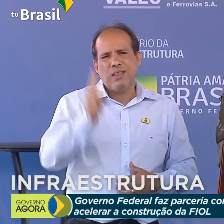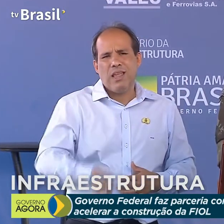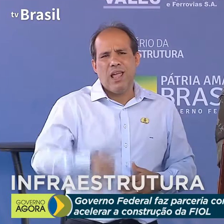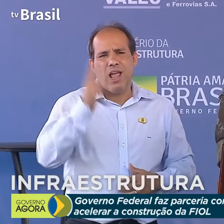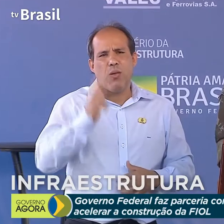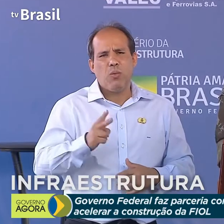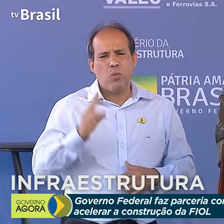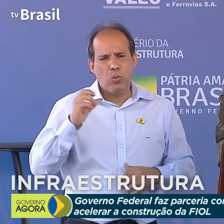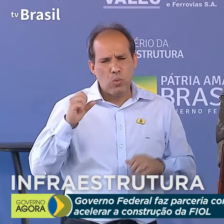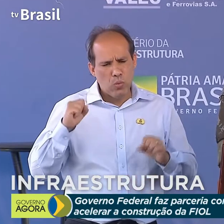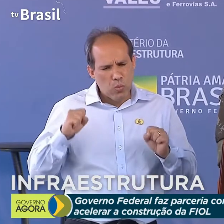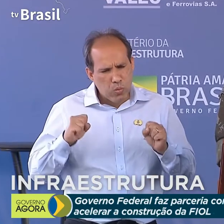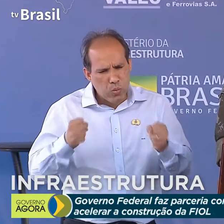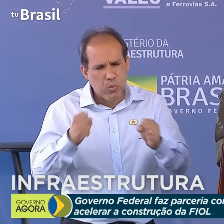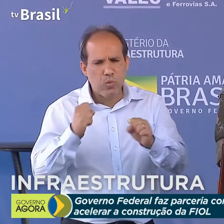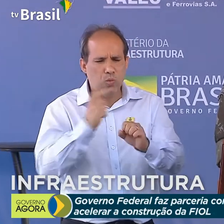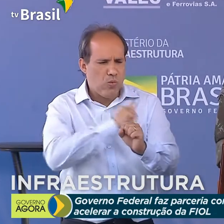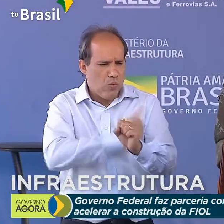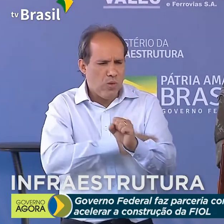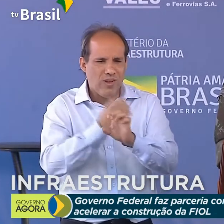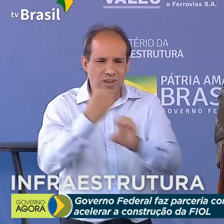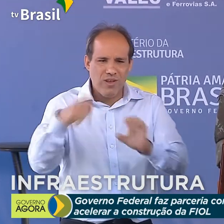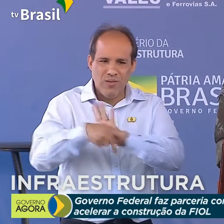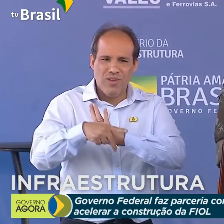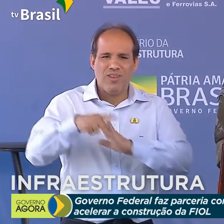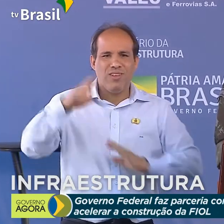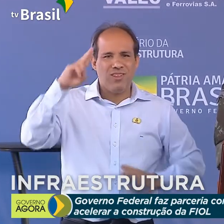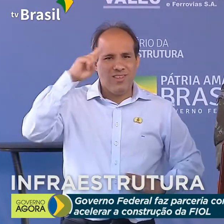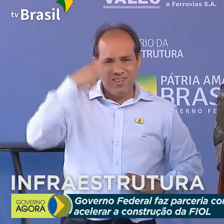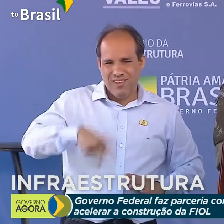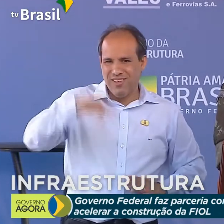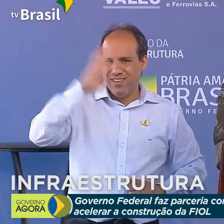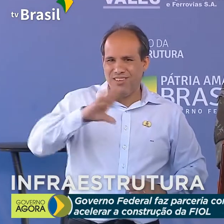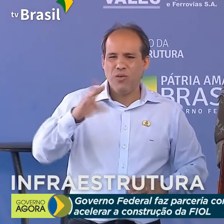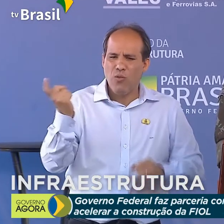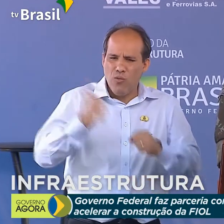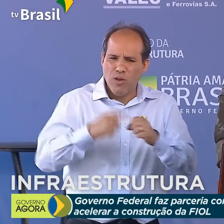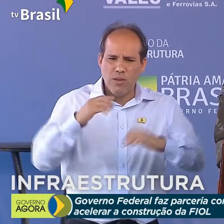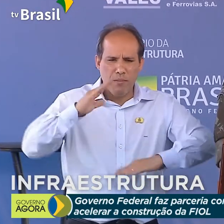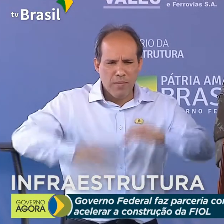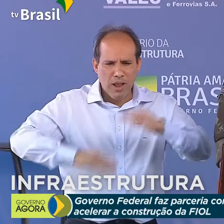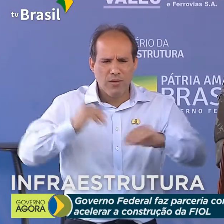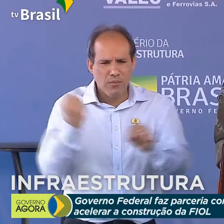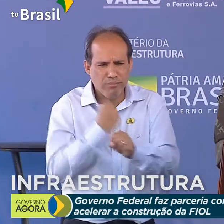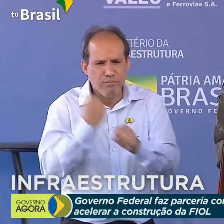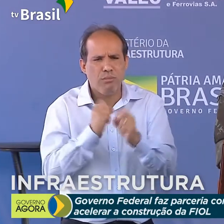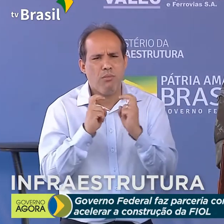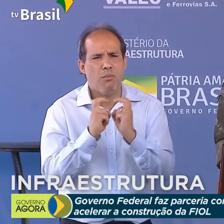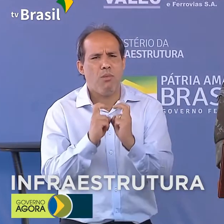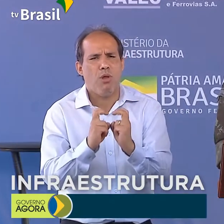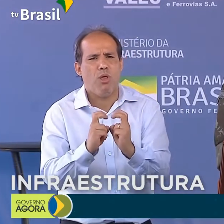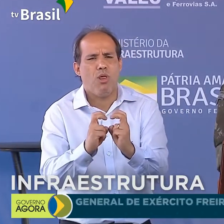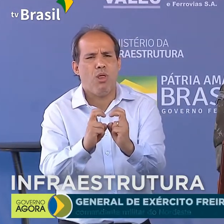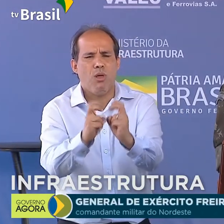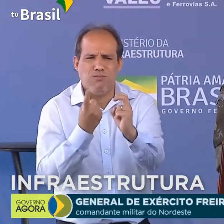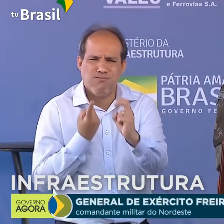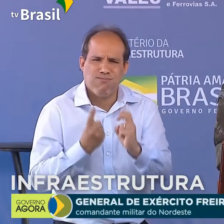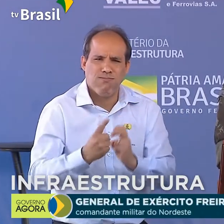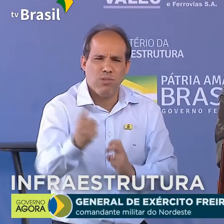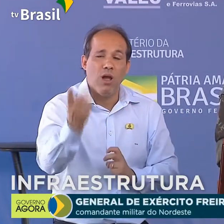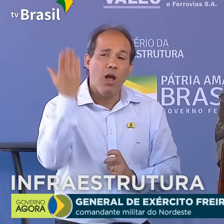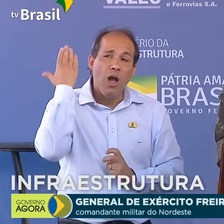engenharia do Exército Brasileiro retoma sua atividade na construção de ferrovias, expertise apenas